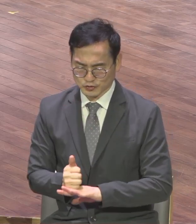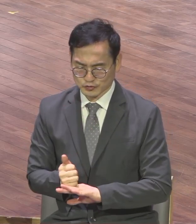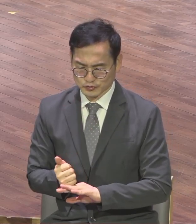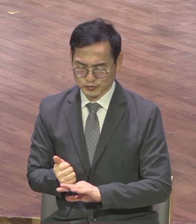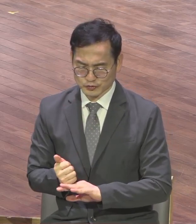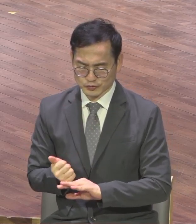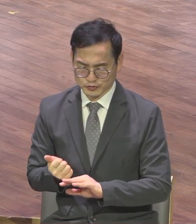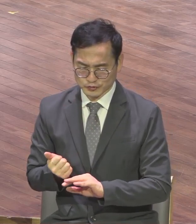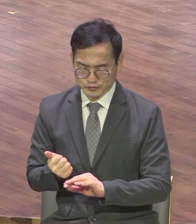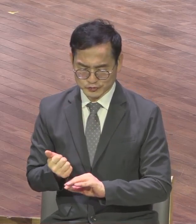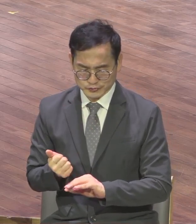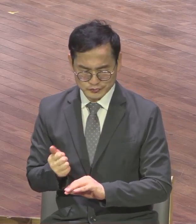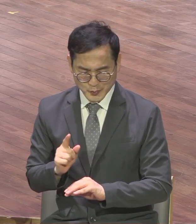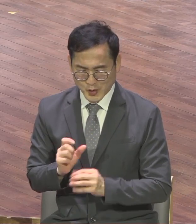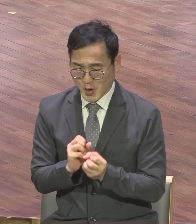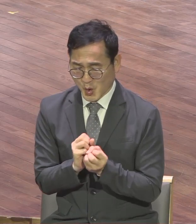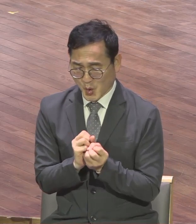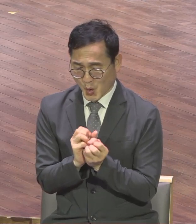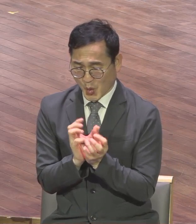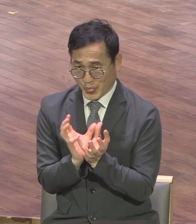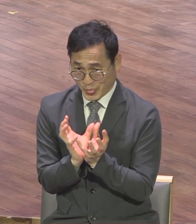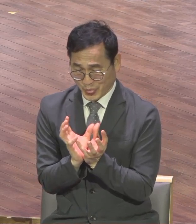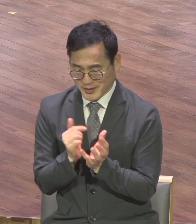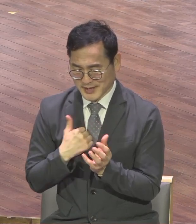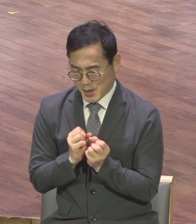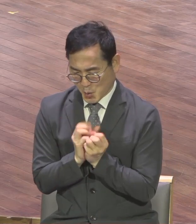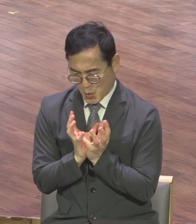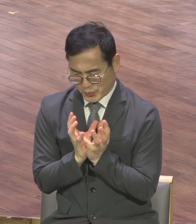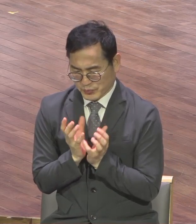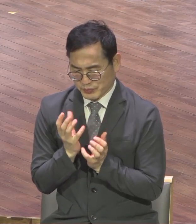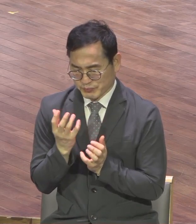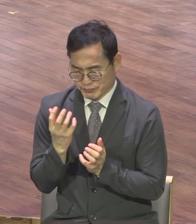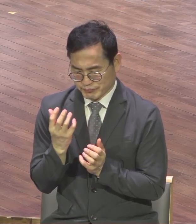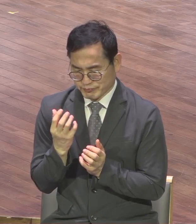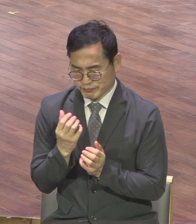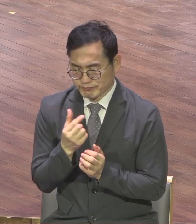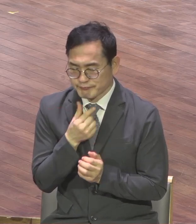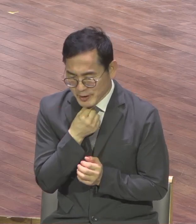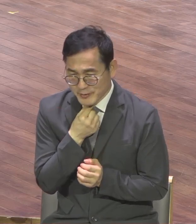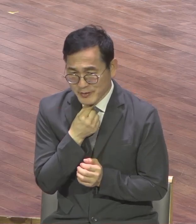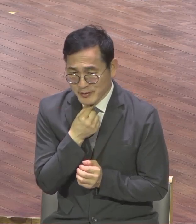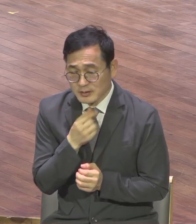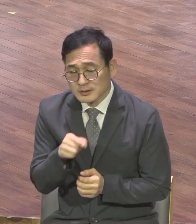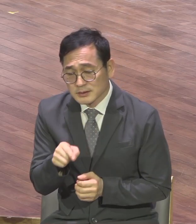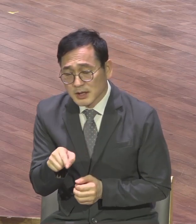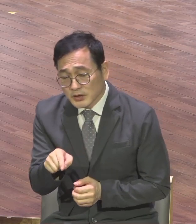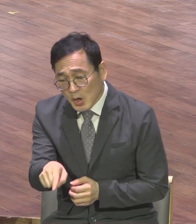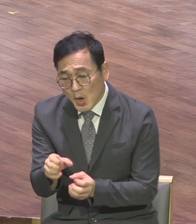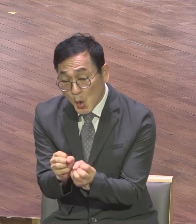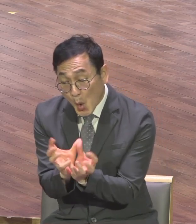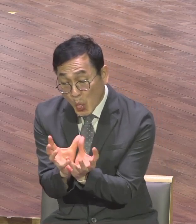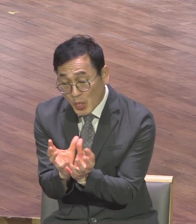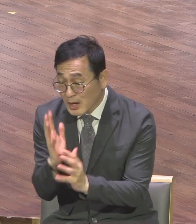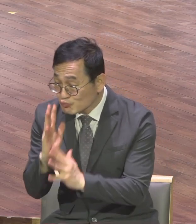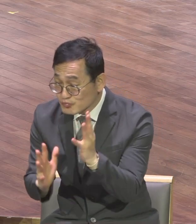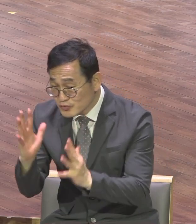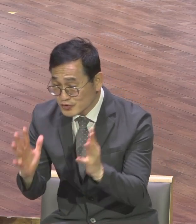피어 풀밭이 달라지겠냐고 말하지 말아라 너가 꽃 피고 나도 꽃 피면 결국 풀밭이 온통